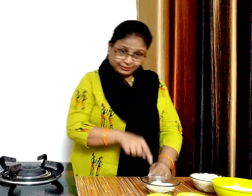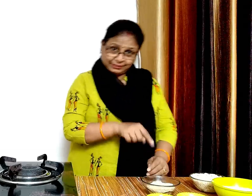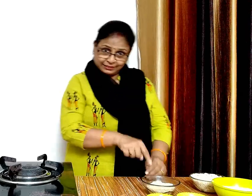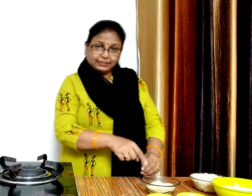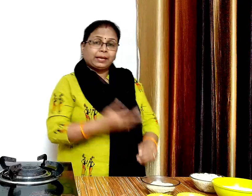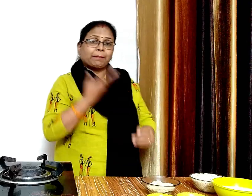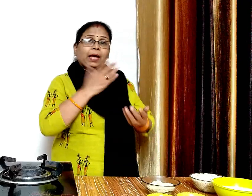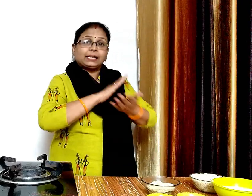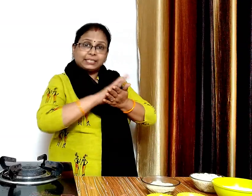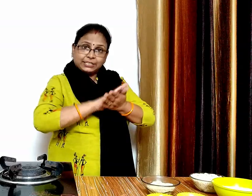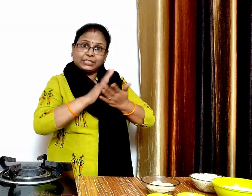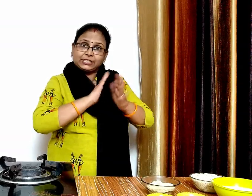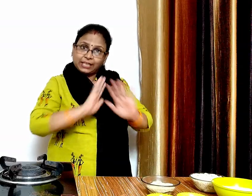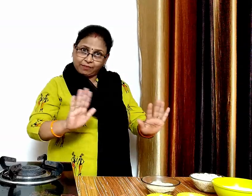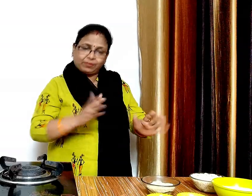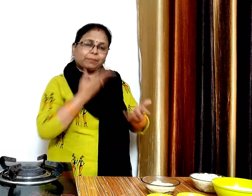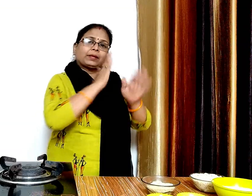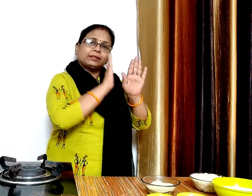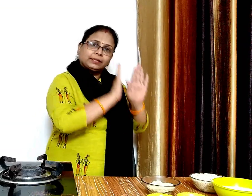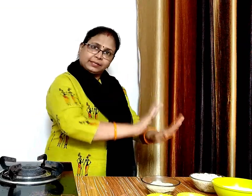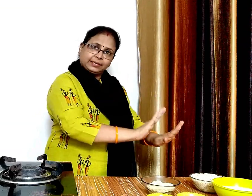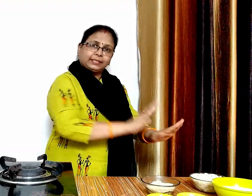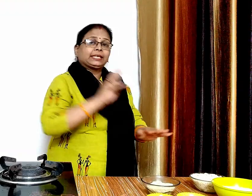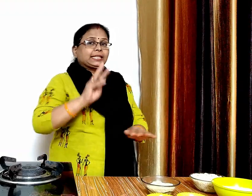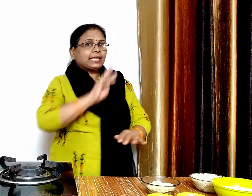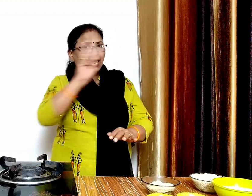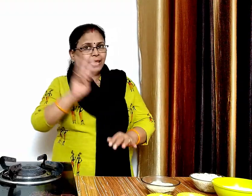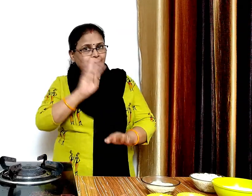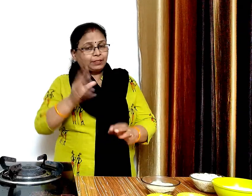जिसे हमें पहले ही दोकर और तीन हुटे के लिए भिगो कर रख दिया था